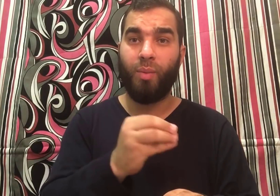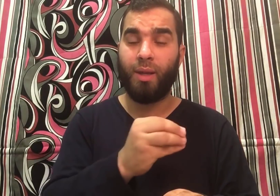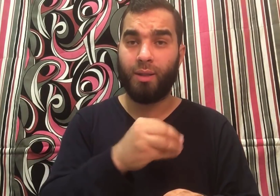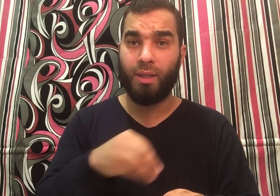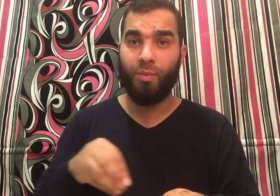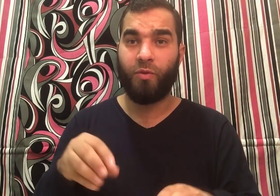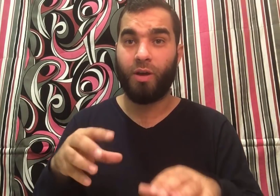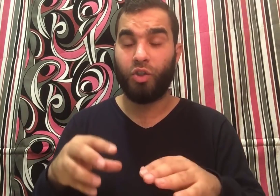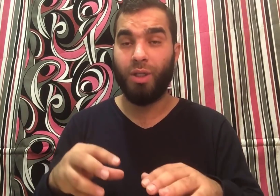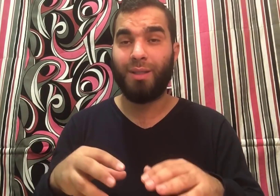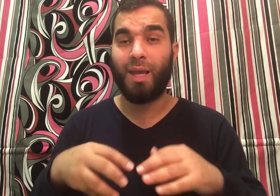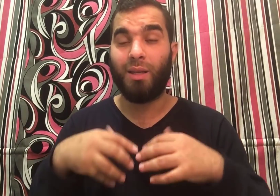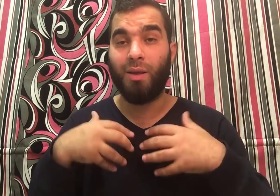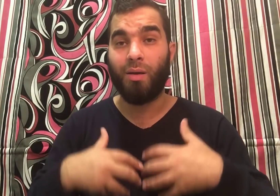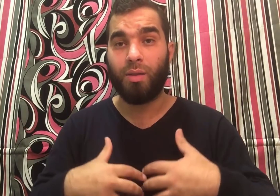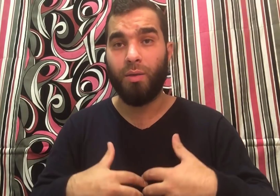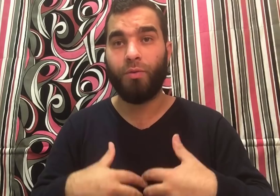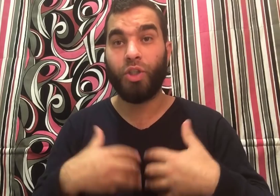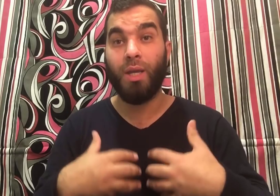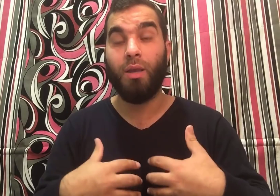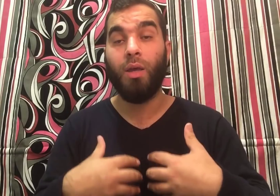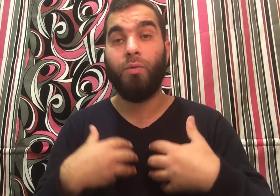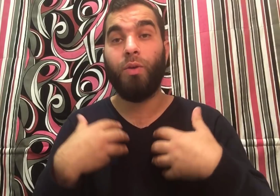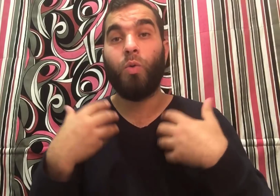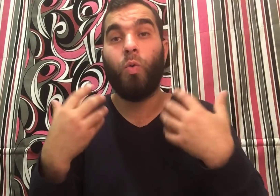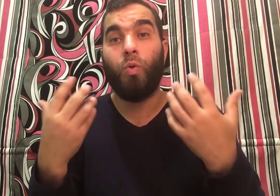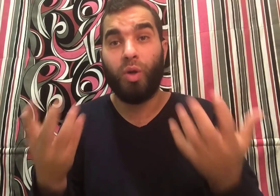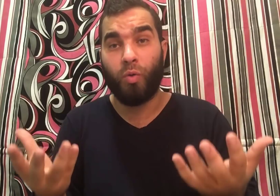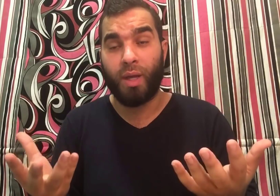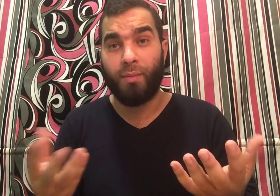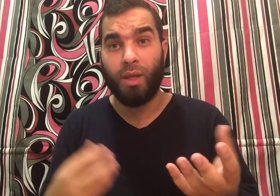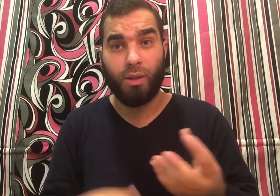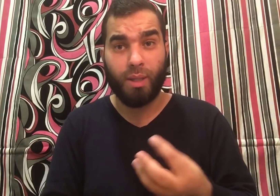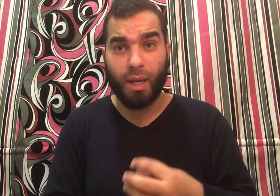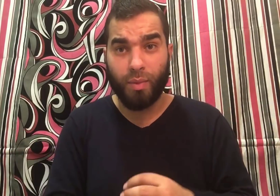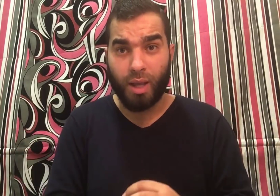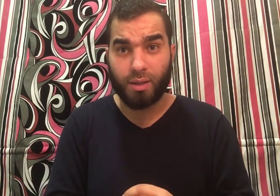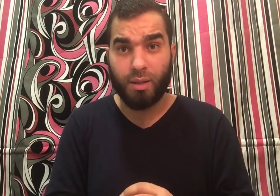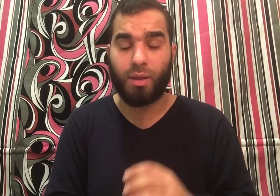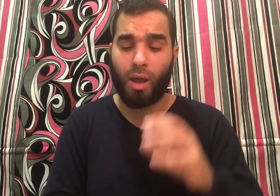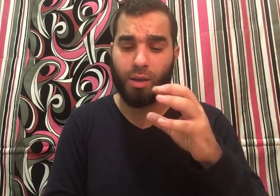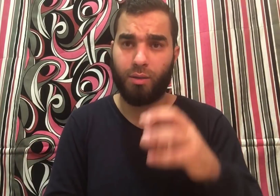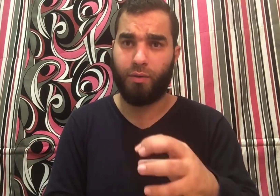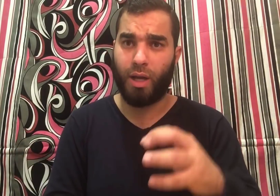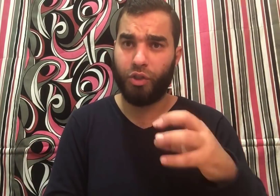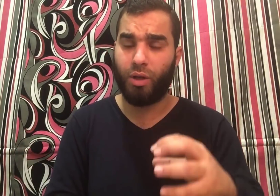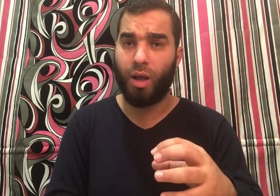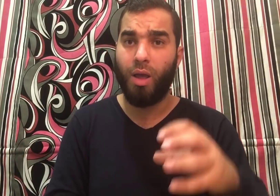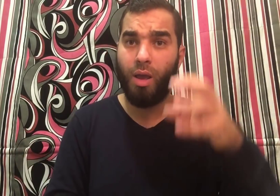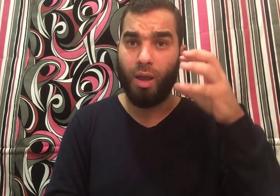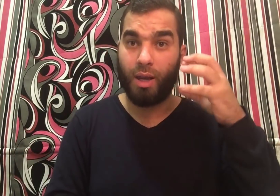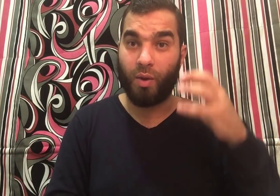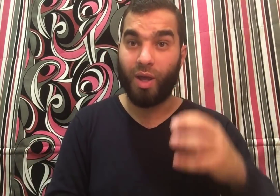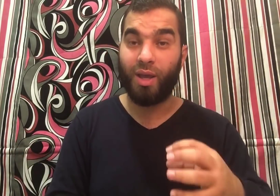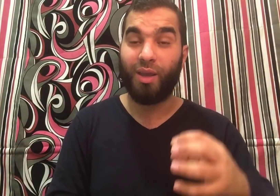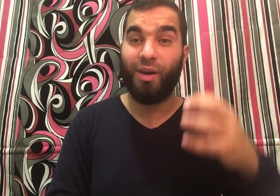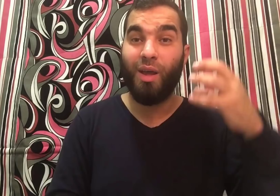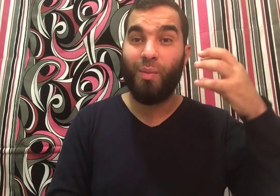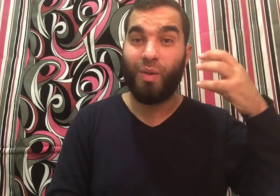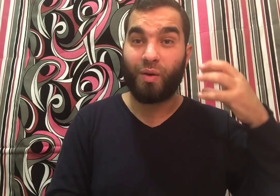مبلغ الدم فخشيت أن يقذف شيء في قلوبكما طيب الكلام دا حصل إنت حصل في العشرة الأواخر من